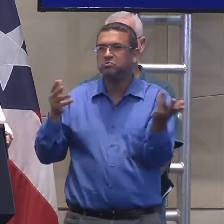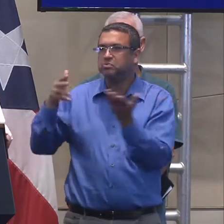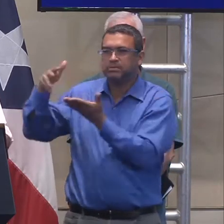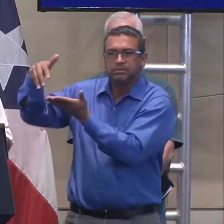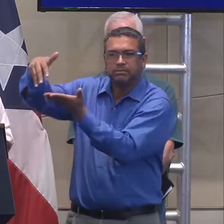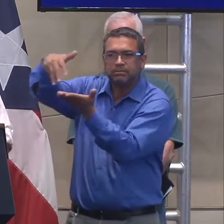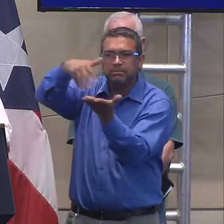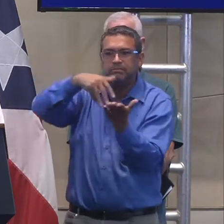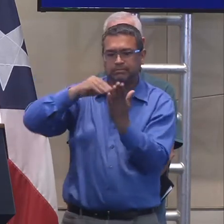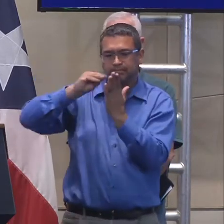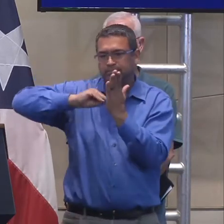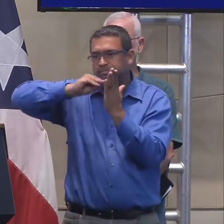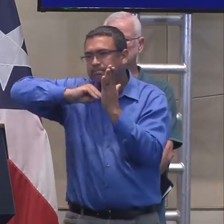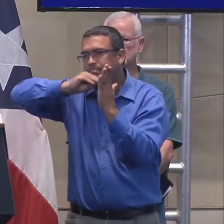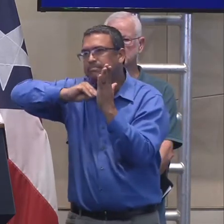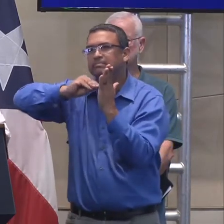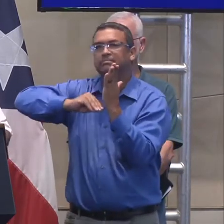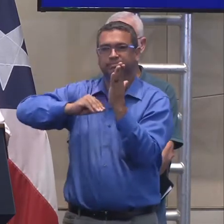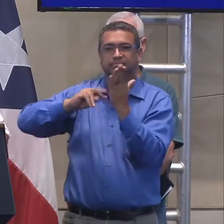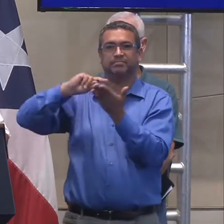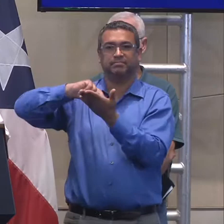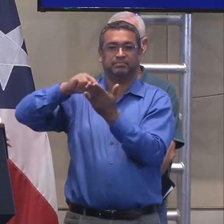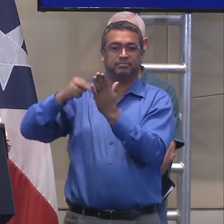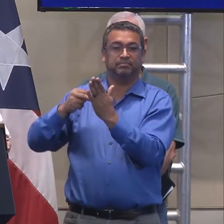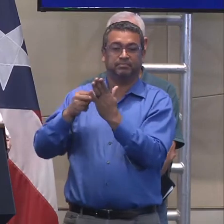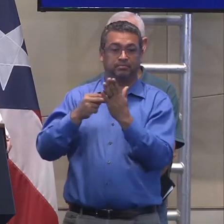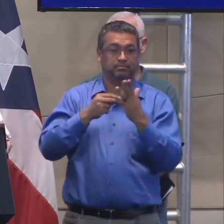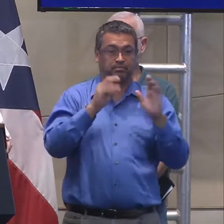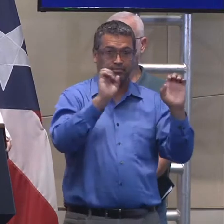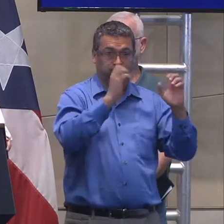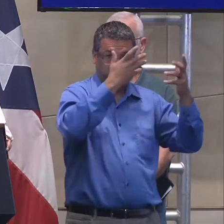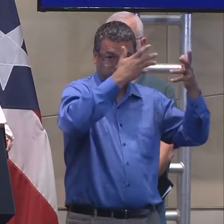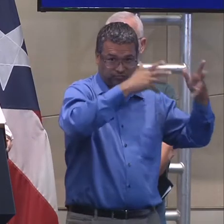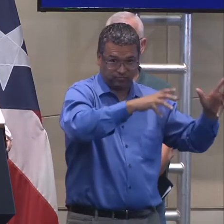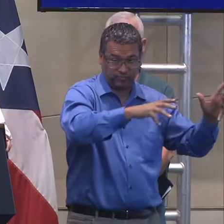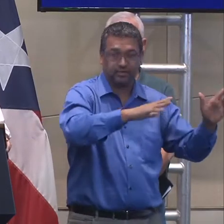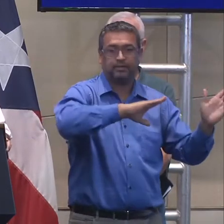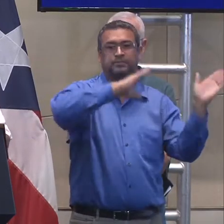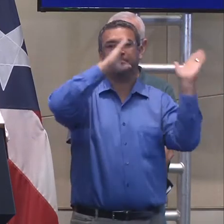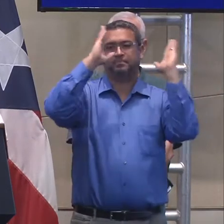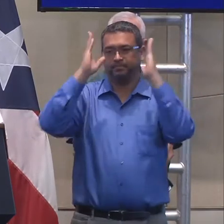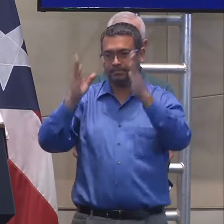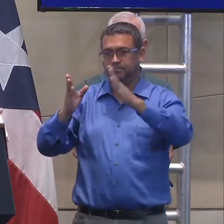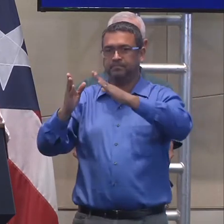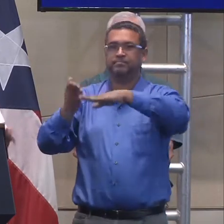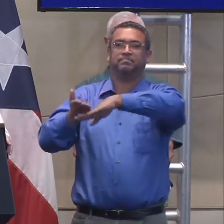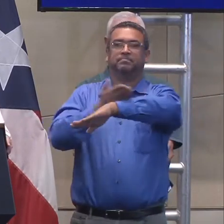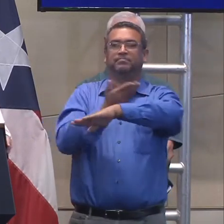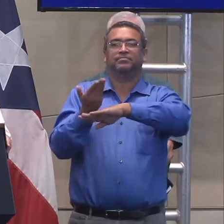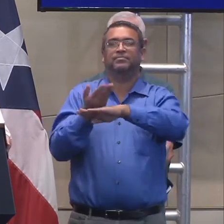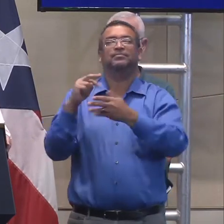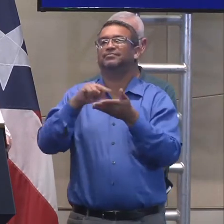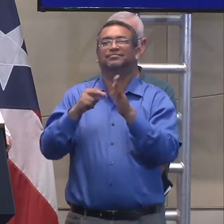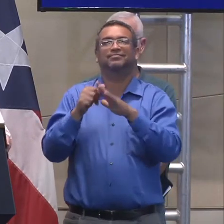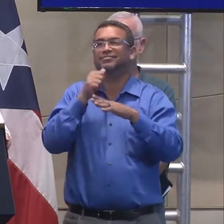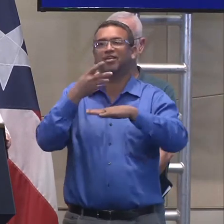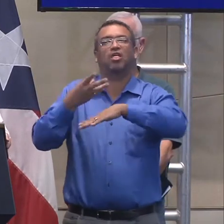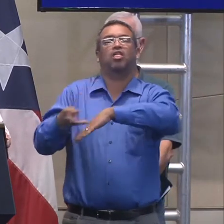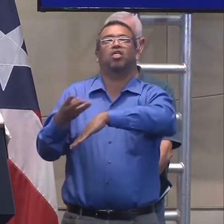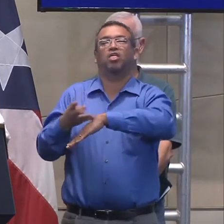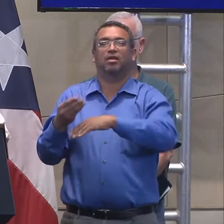han hecho. De tal manera que, cuando empecemos el proceso de reconstrucción, no estemos perdiendo ese